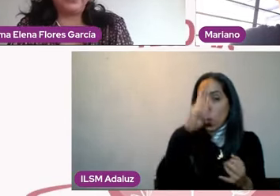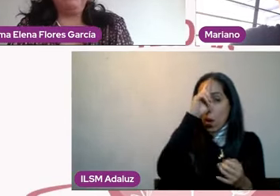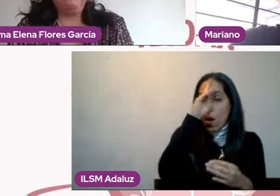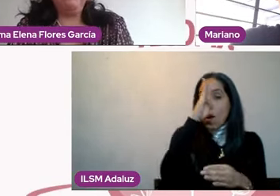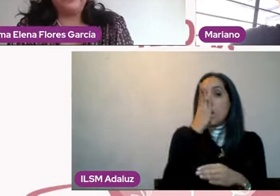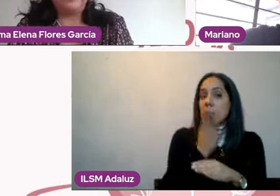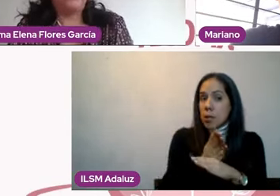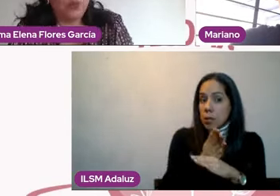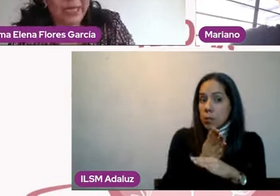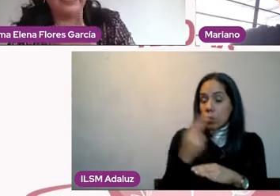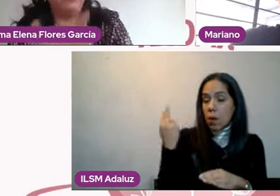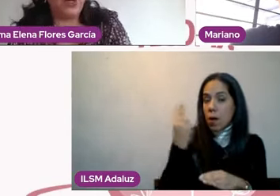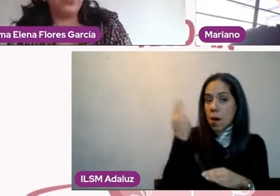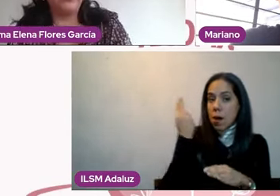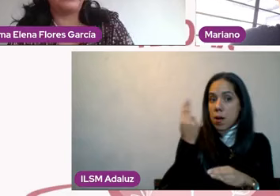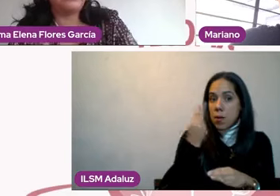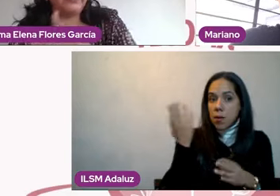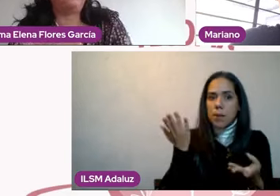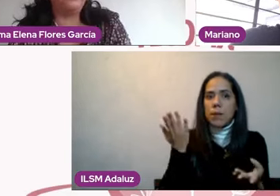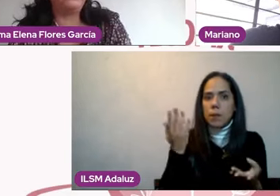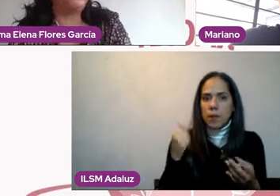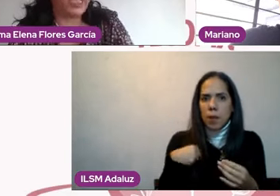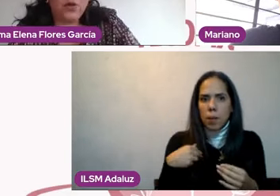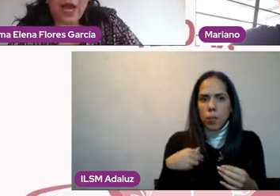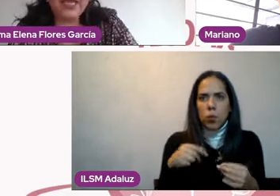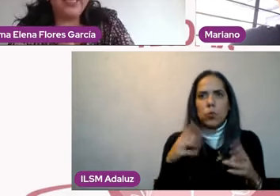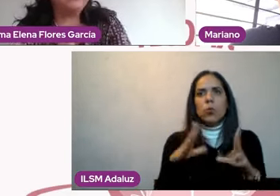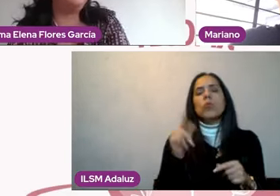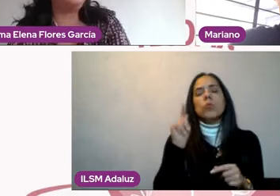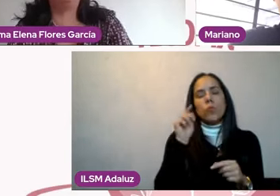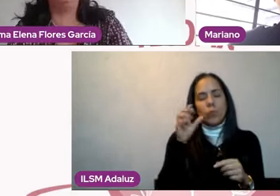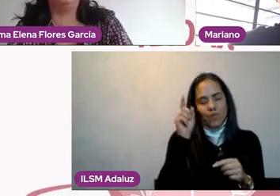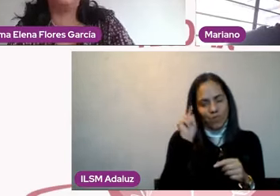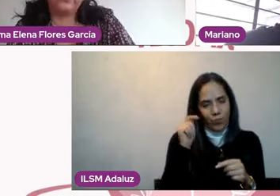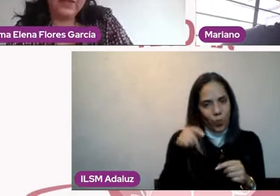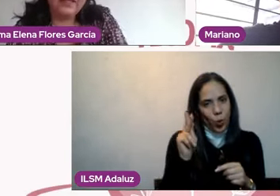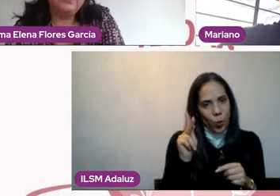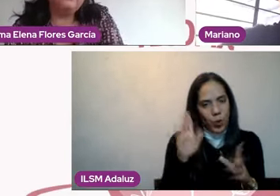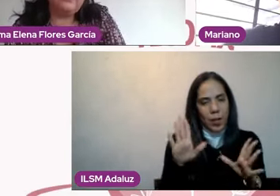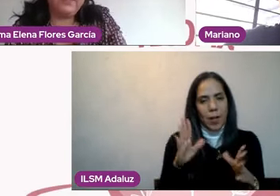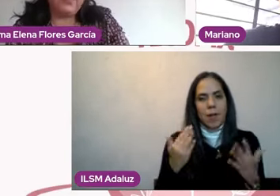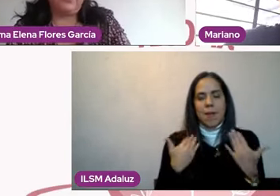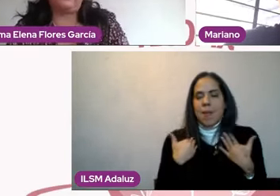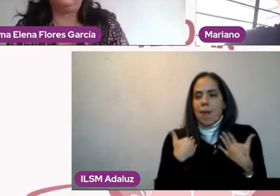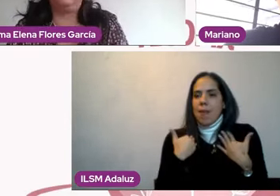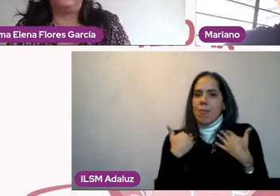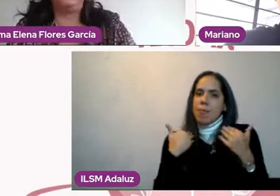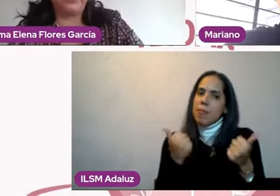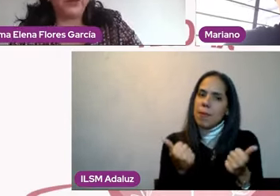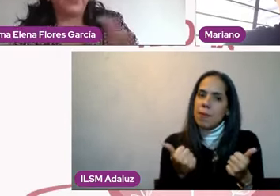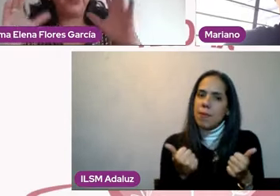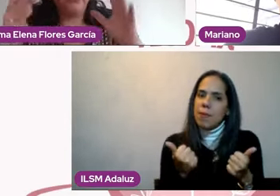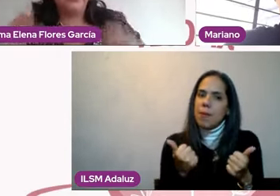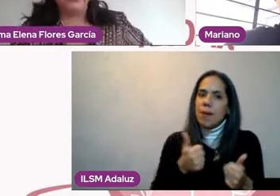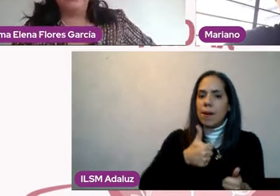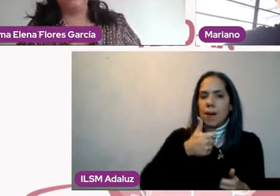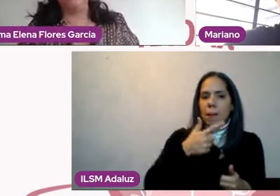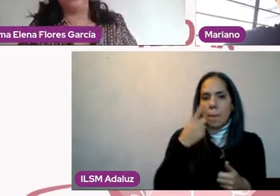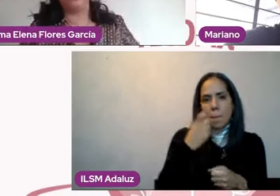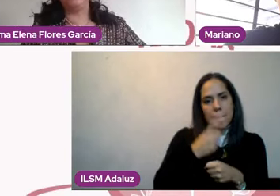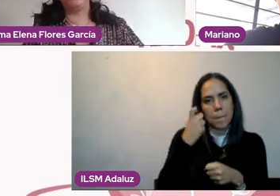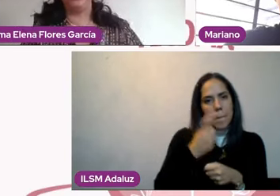de asumir que, bueno, ya se transformó esto, ya no hay este vínculo, entonces debiera haber una separación. Por eso